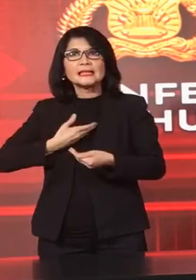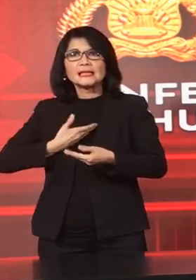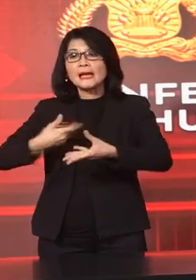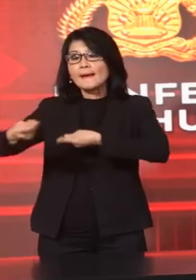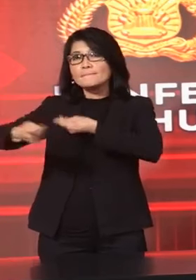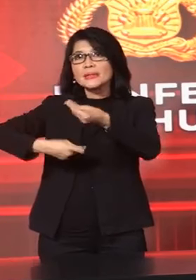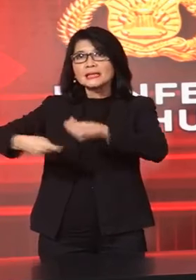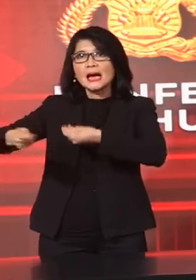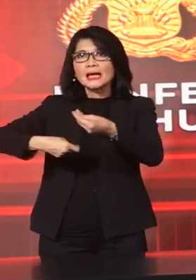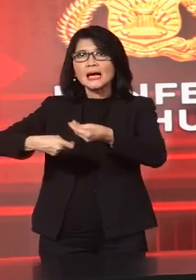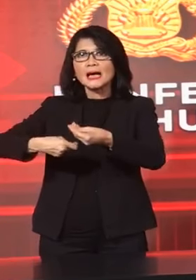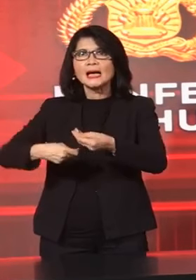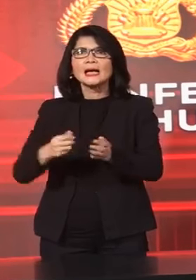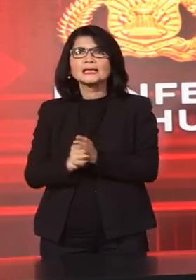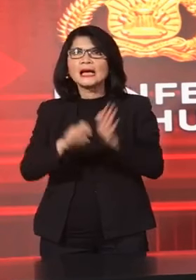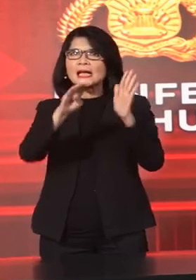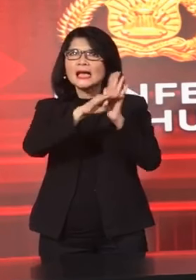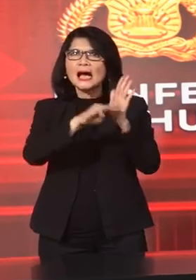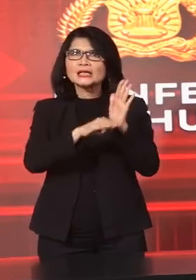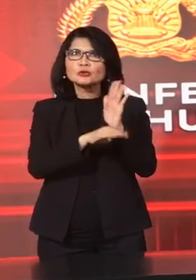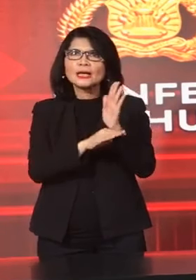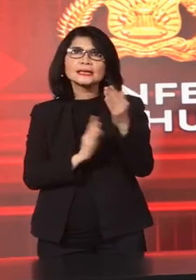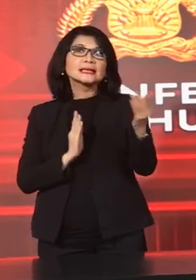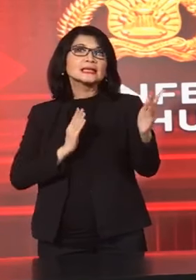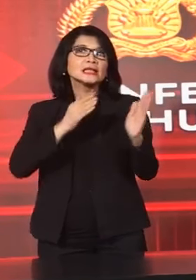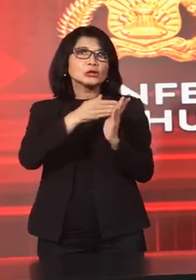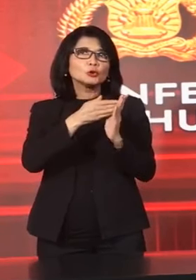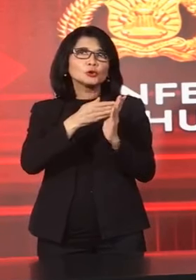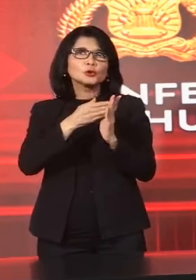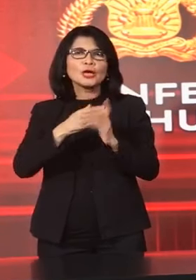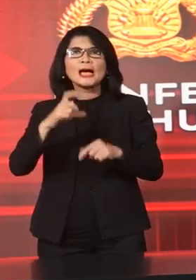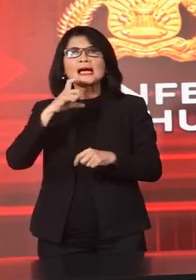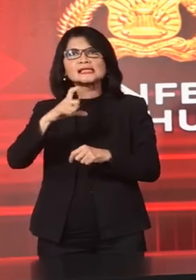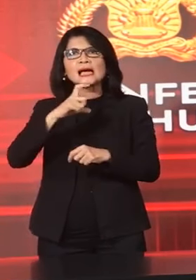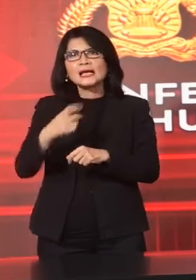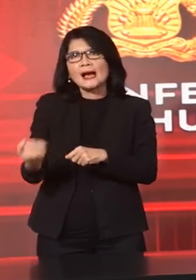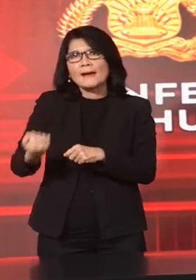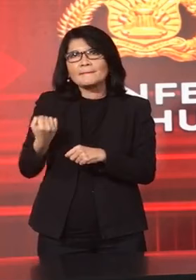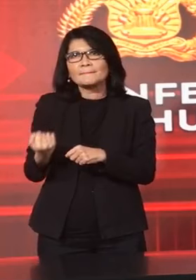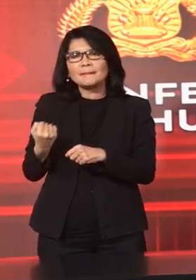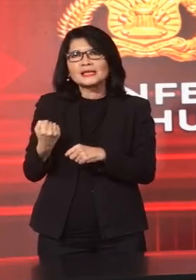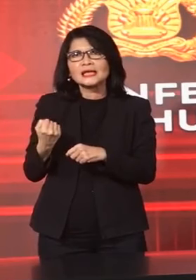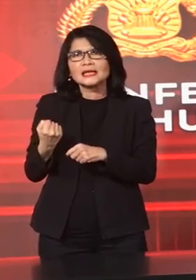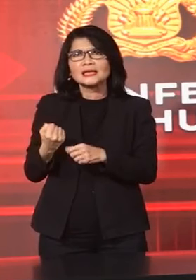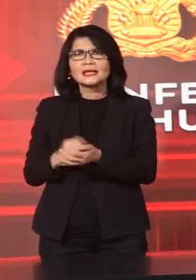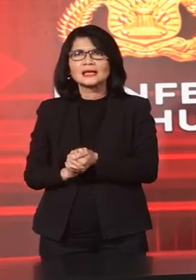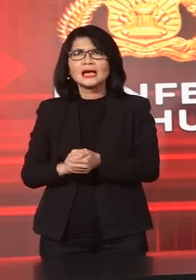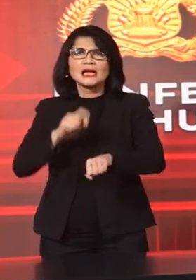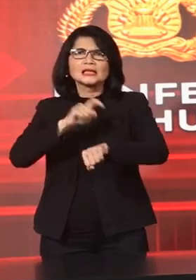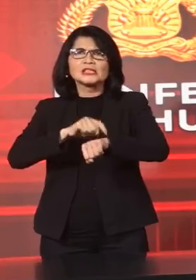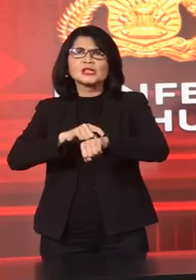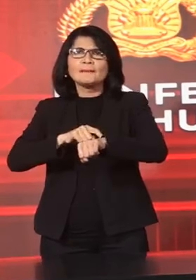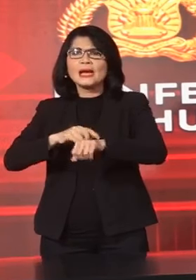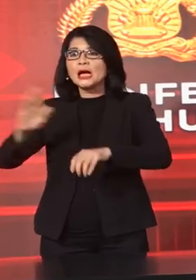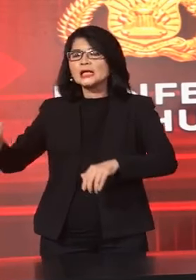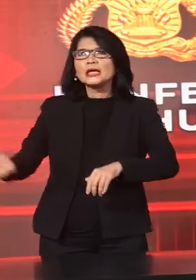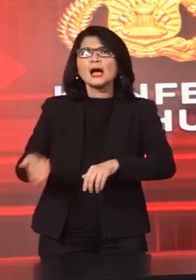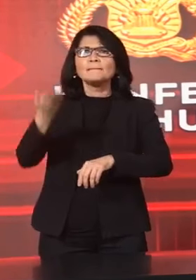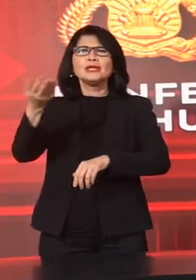Dengan Aturan Yang Mengikuti Tradisi Pasar Di Jaman Nabi